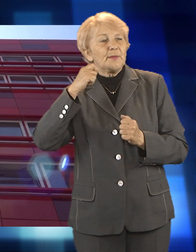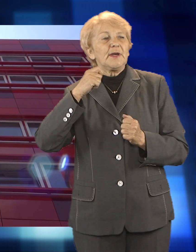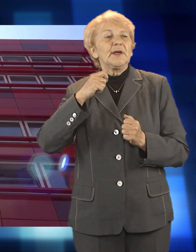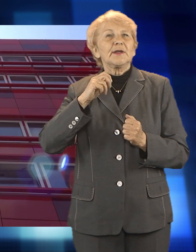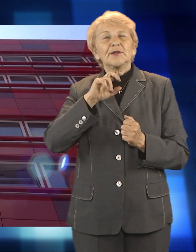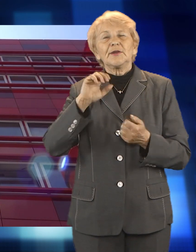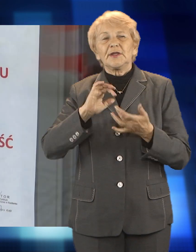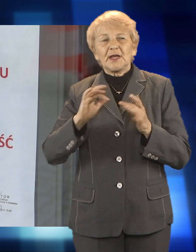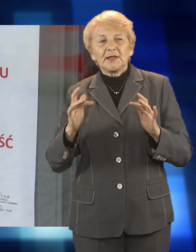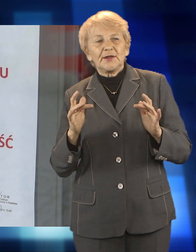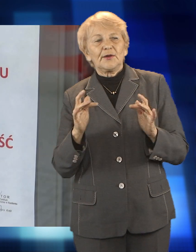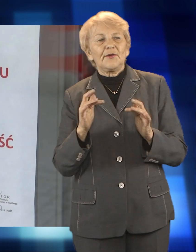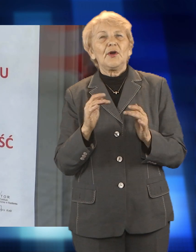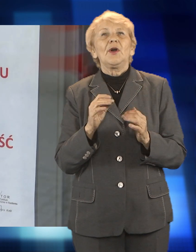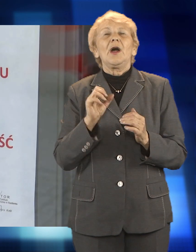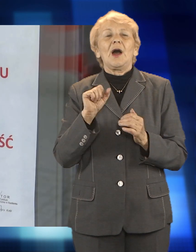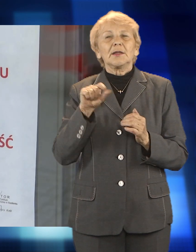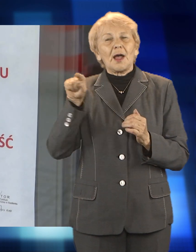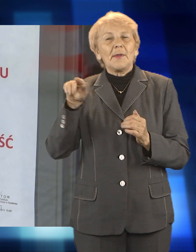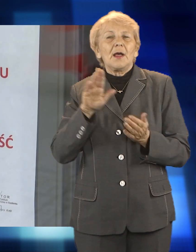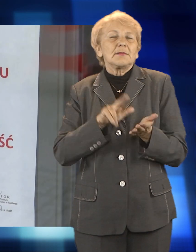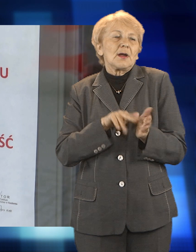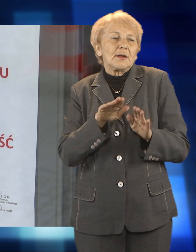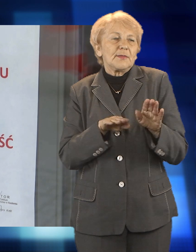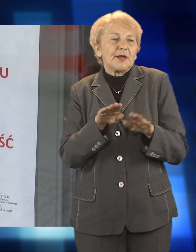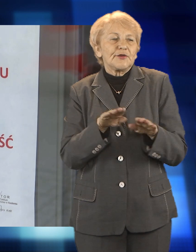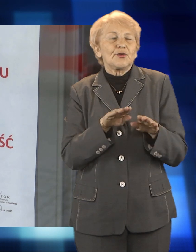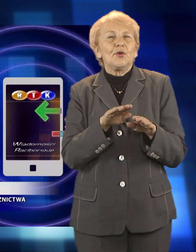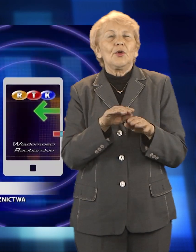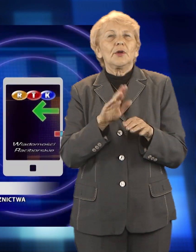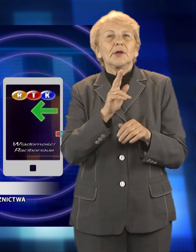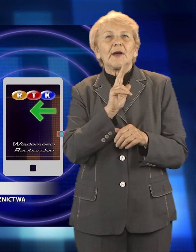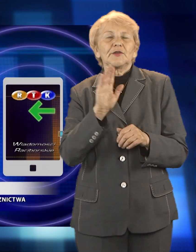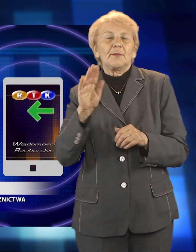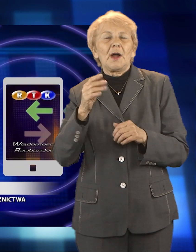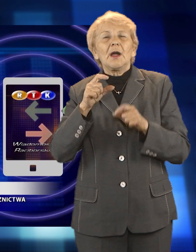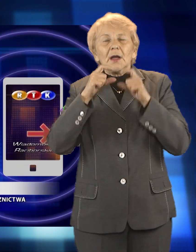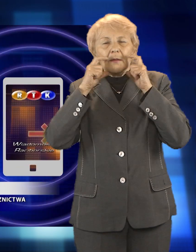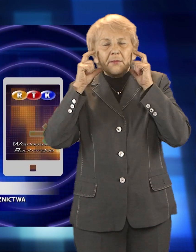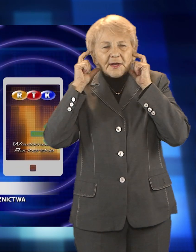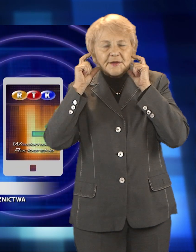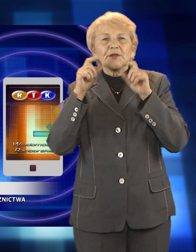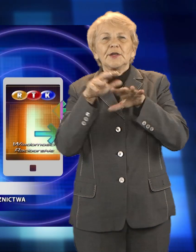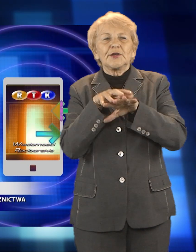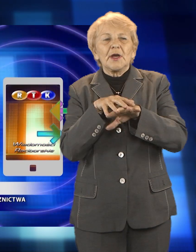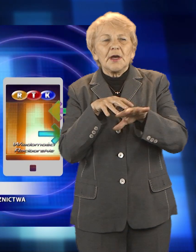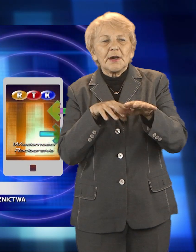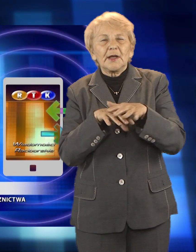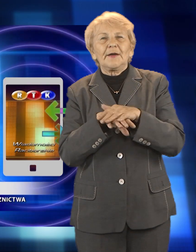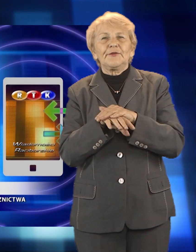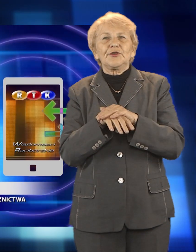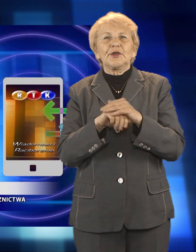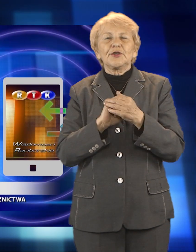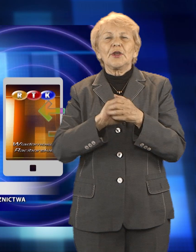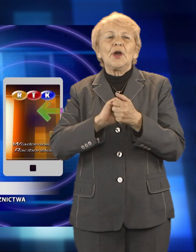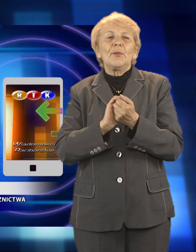również zrobić telefonicznie. Na miejscu wprowadzono też oczywiście dodatkowe procedury bezpieczeństwa. Maseczki, jeżeli ktoś nie wziął ze sobą,